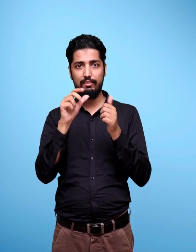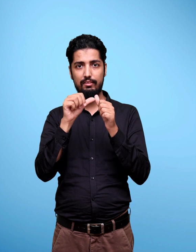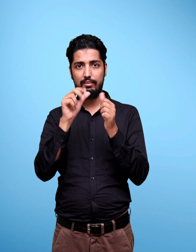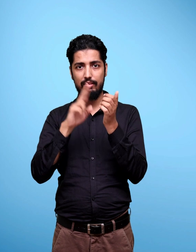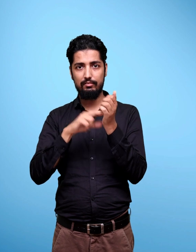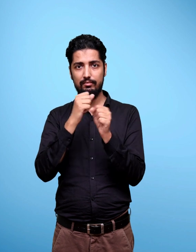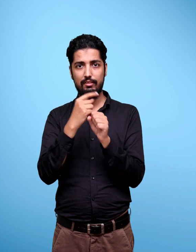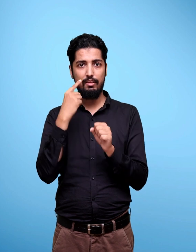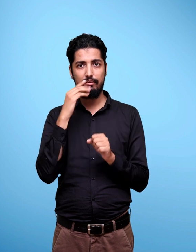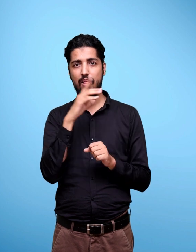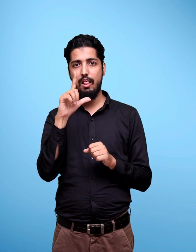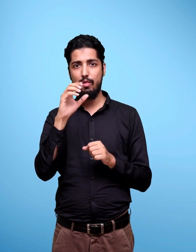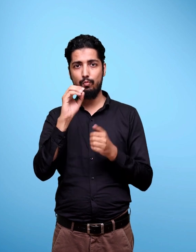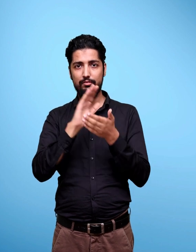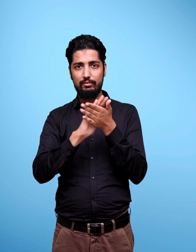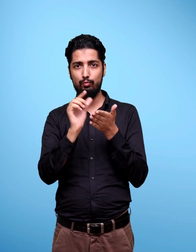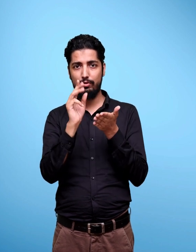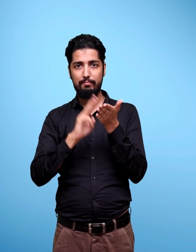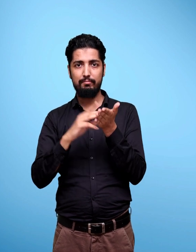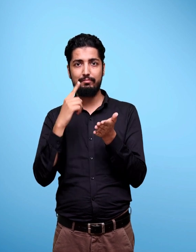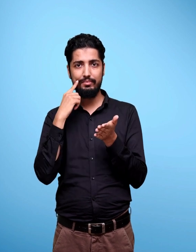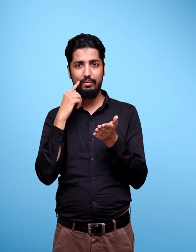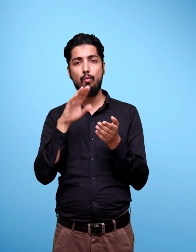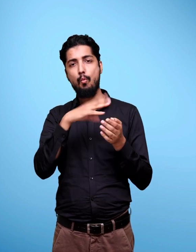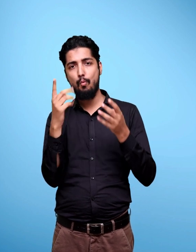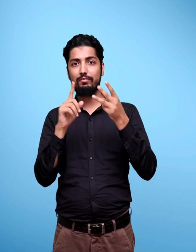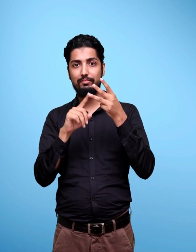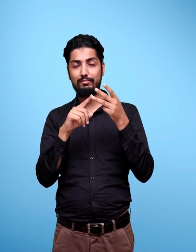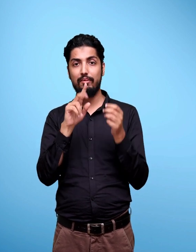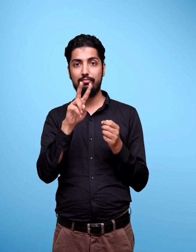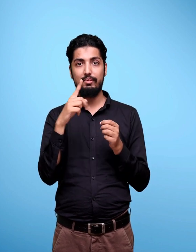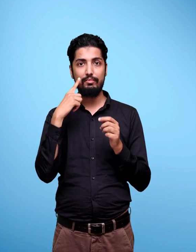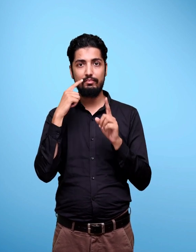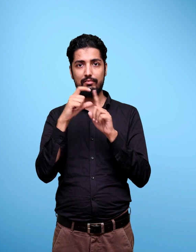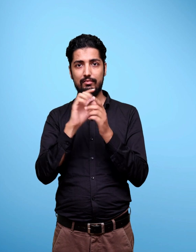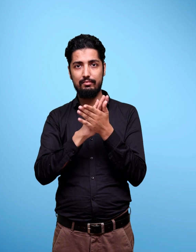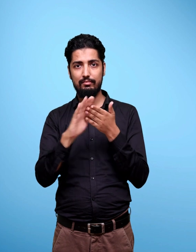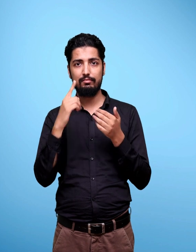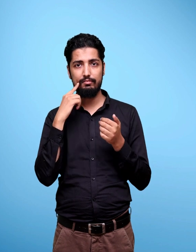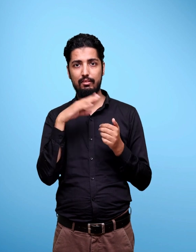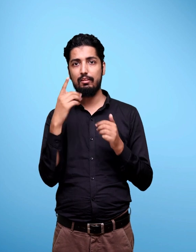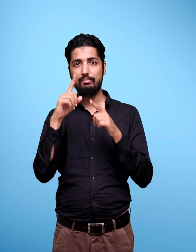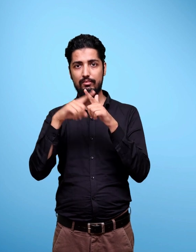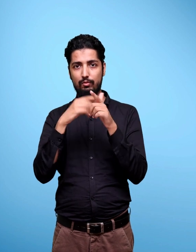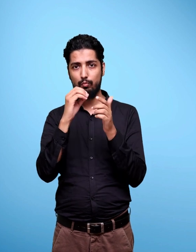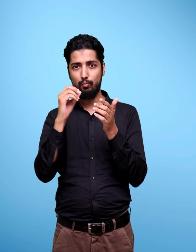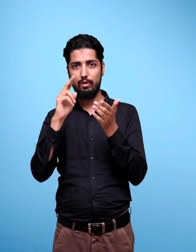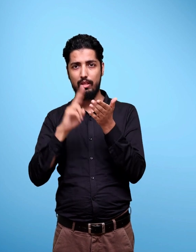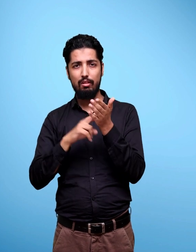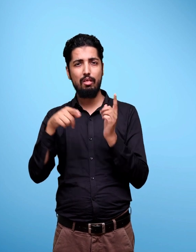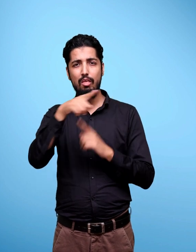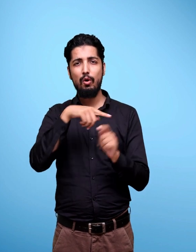Shivangi Lohumi, Vidhi Joon, JPFs, contractual.